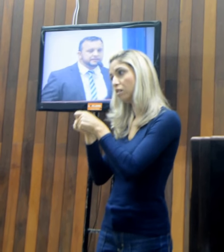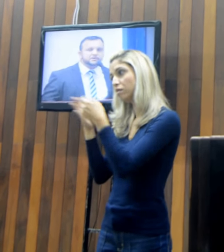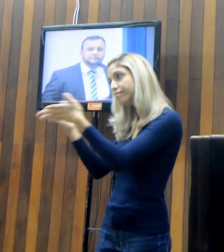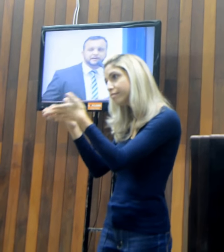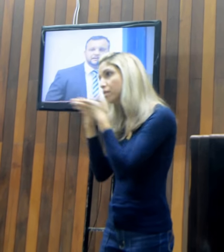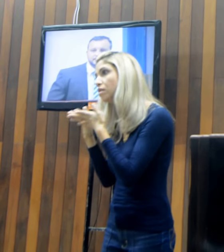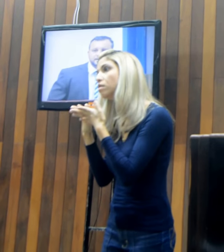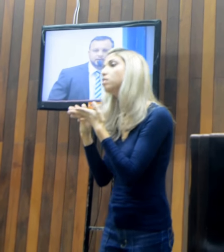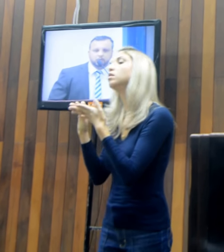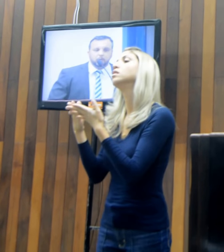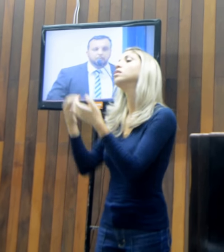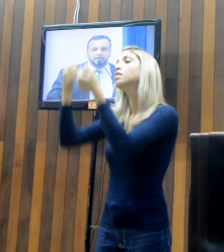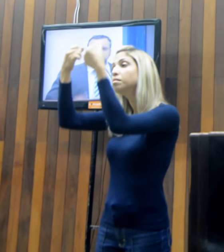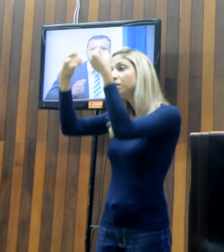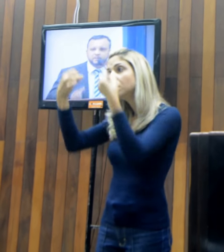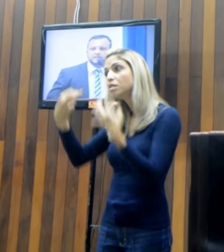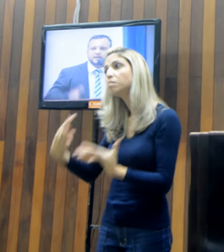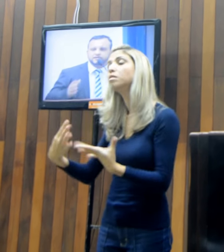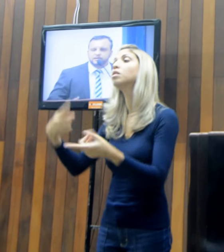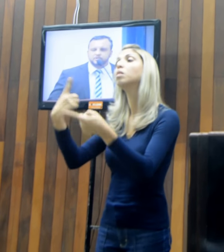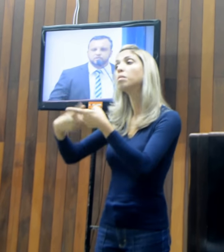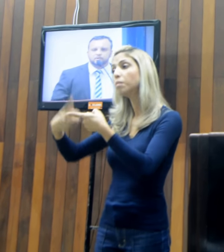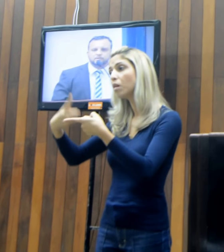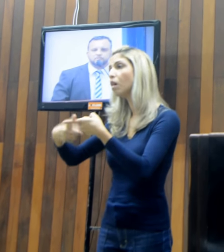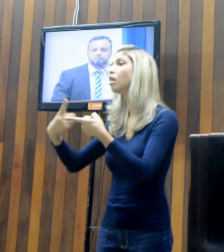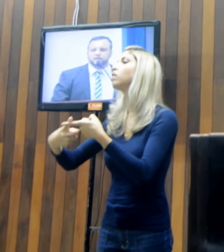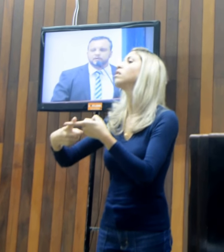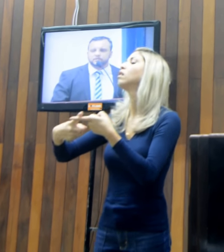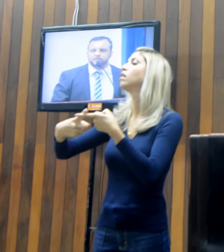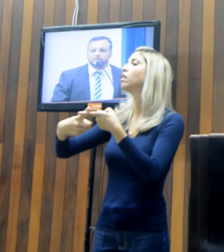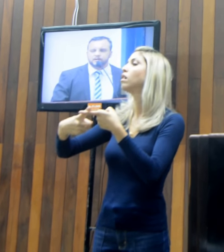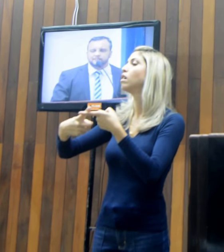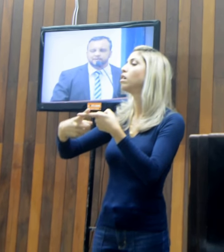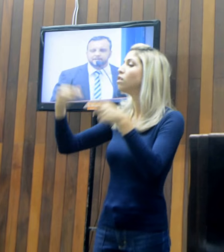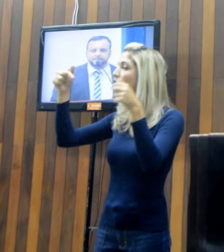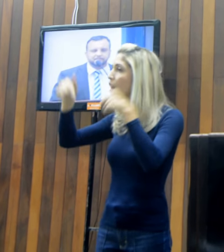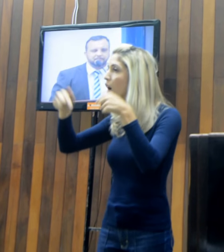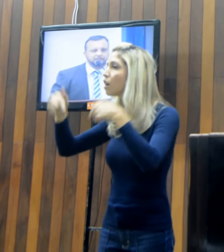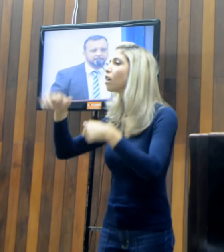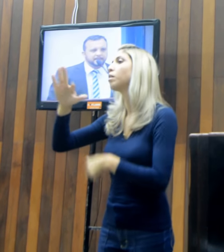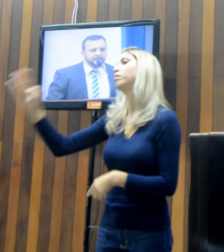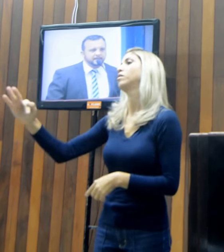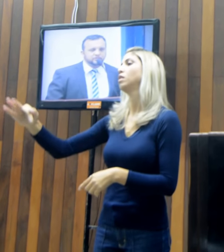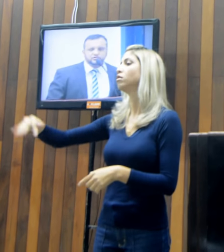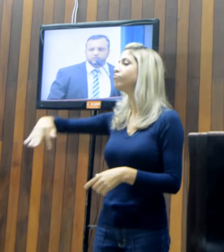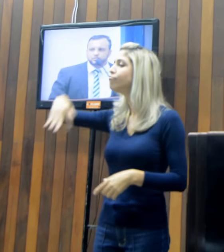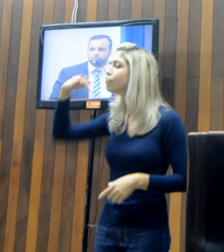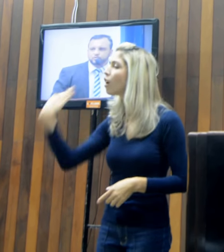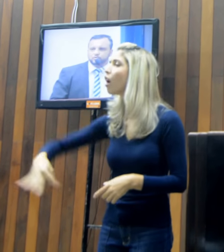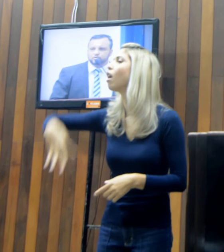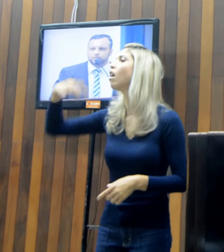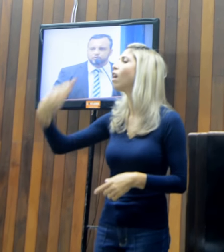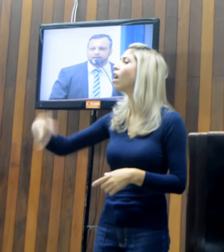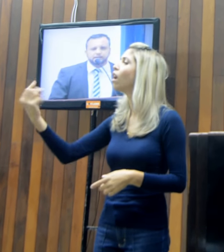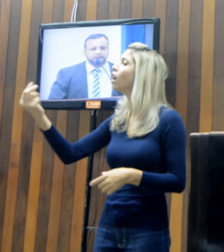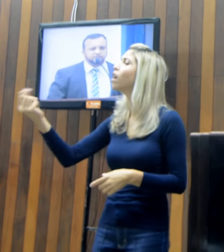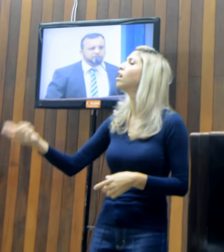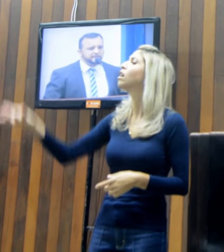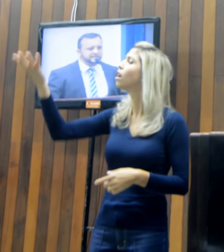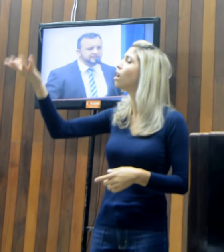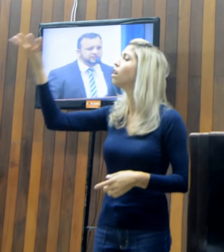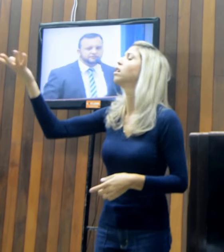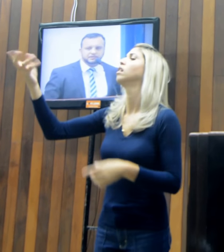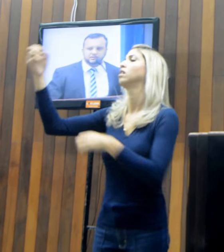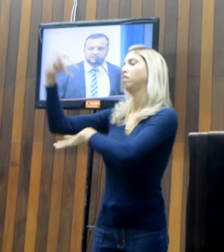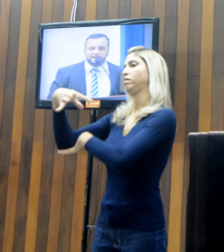que me explica o aumento exorbitante das contas dos moradores de Cabo Frio. E o segundo requerimento, senhor